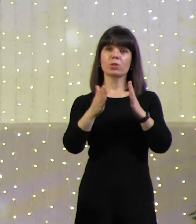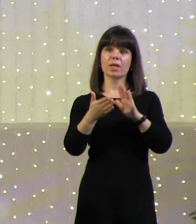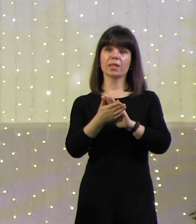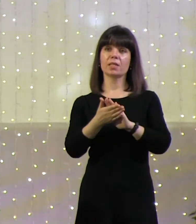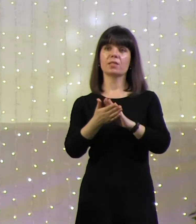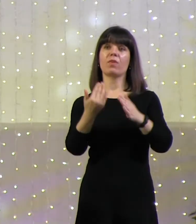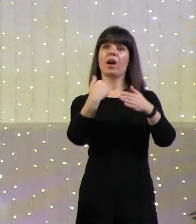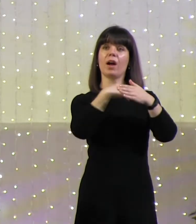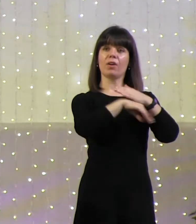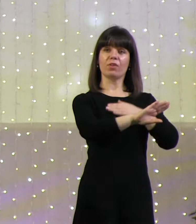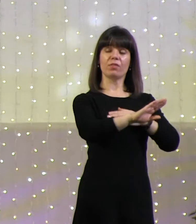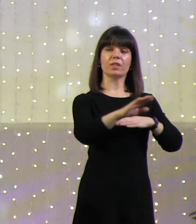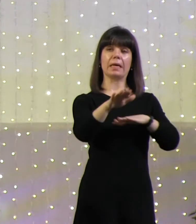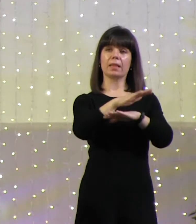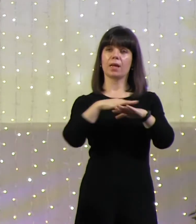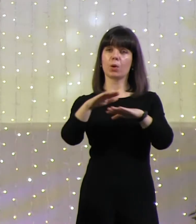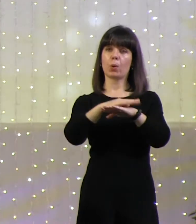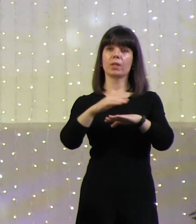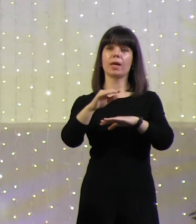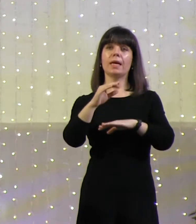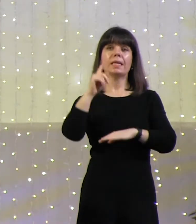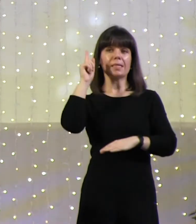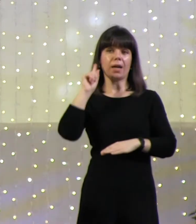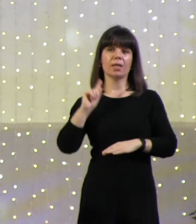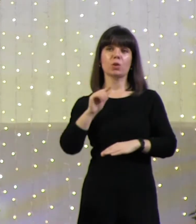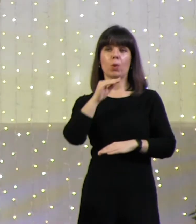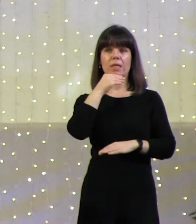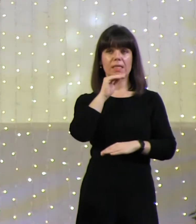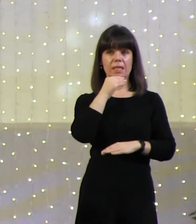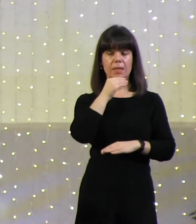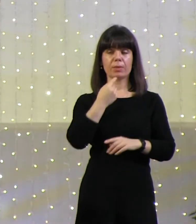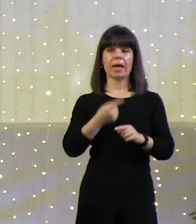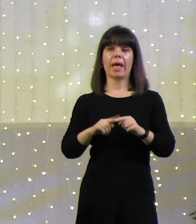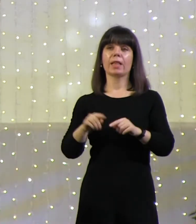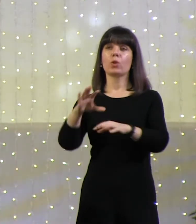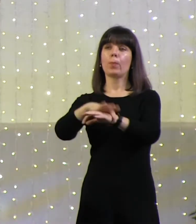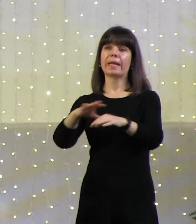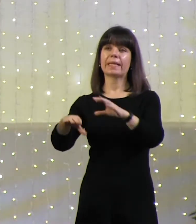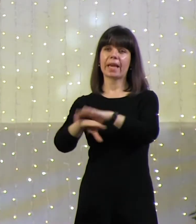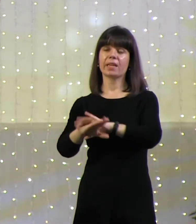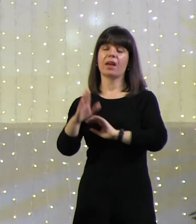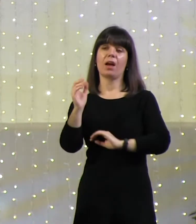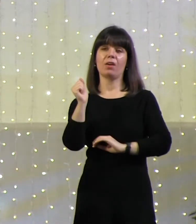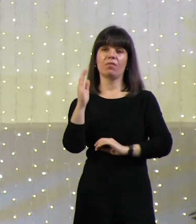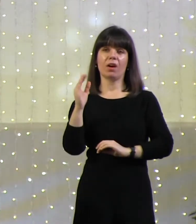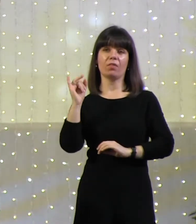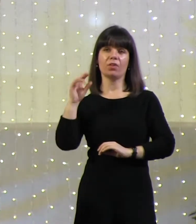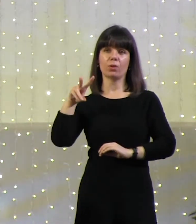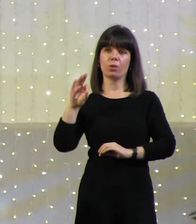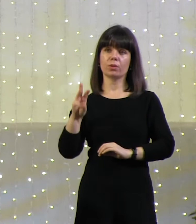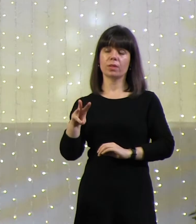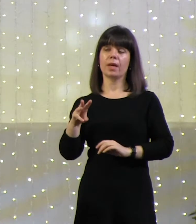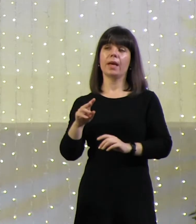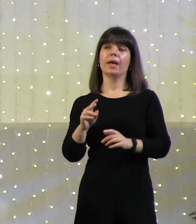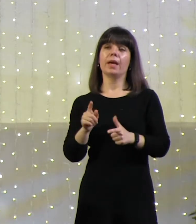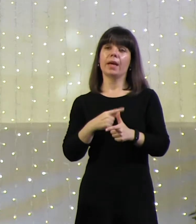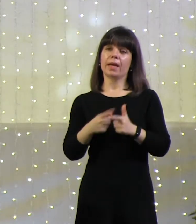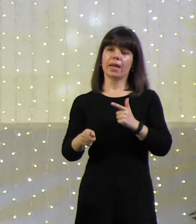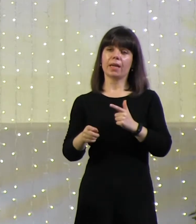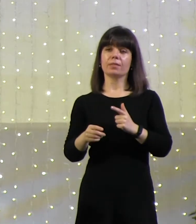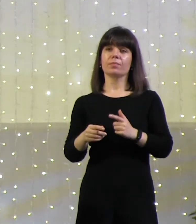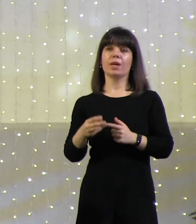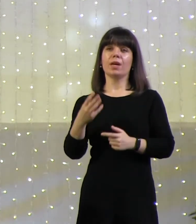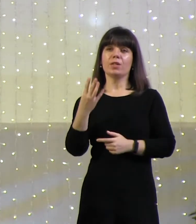народа израильского из Египта. Это пленение в Вавилоне. Или 400 лет молчания перед